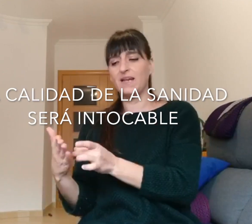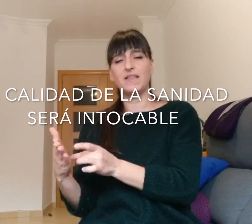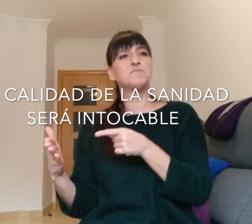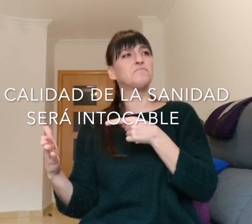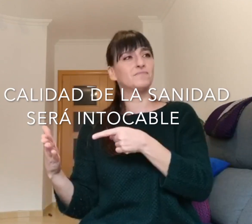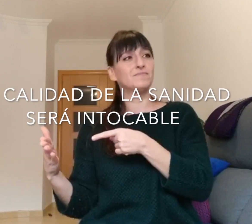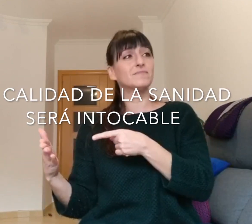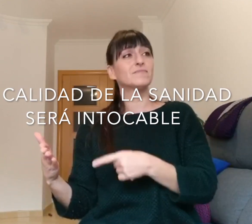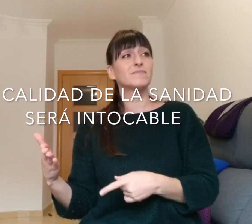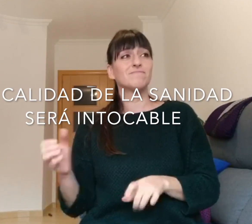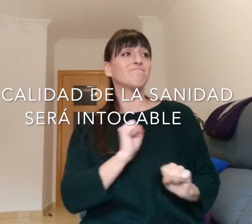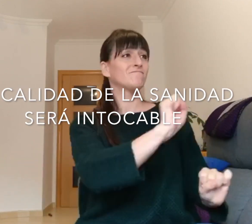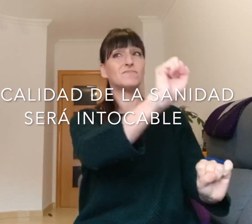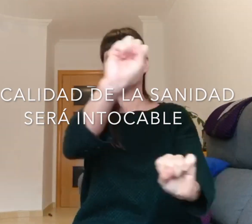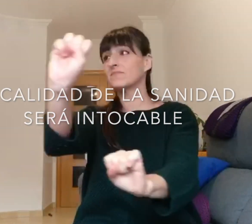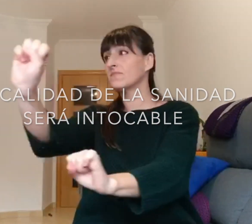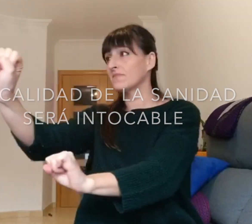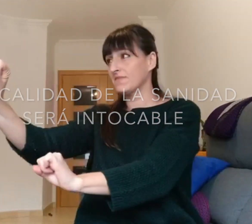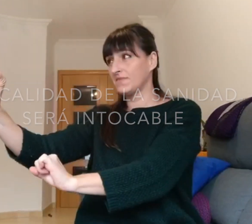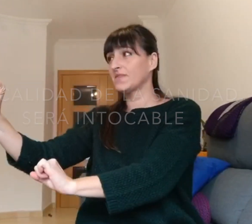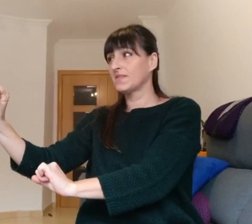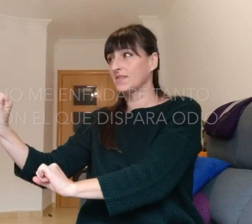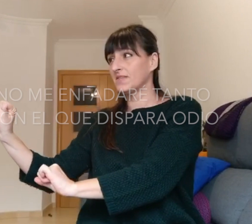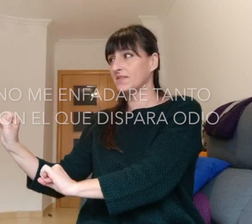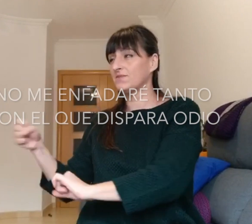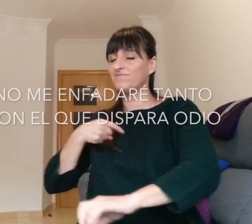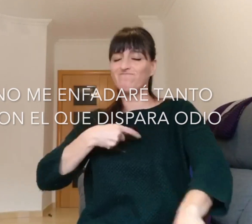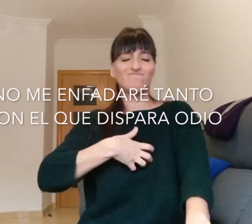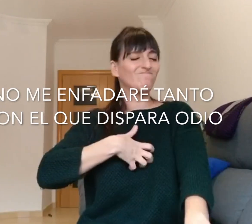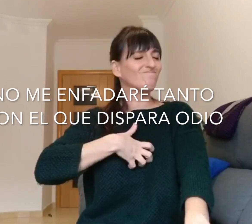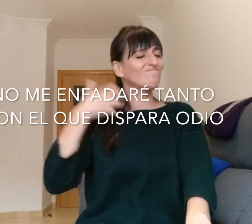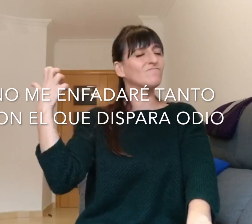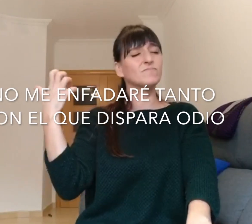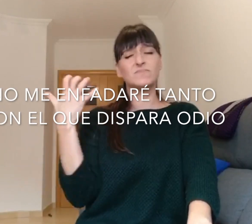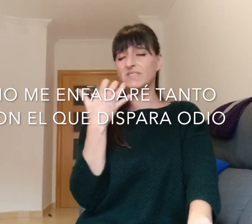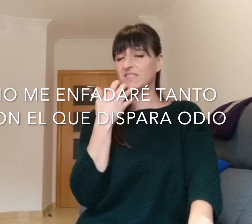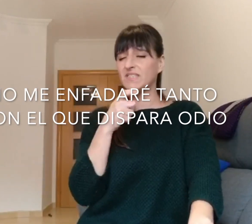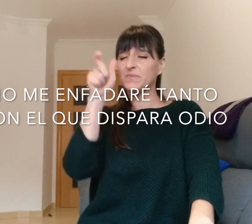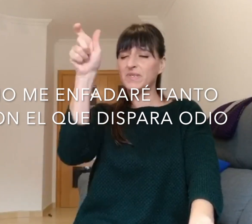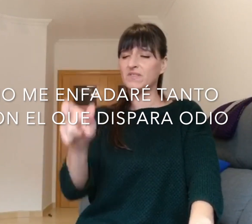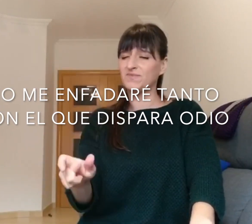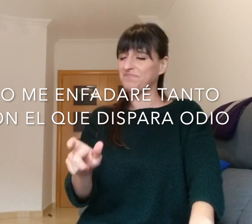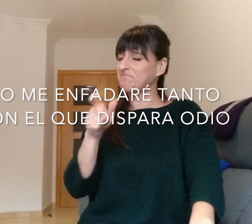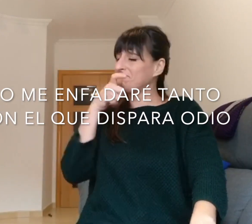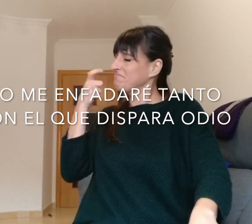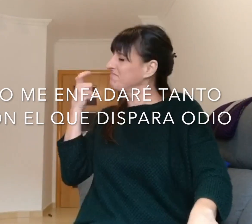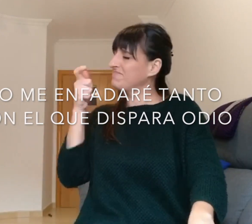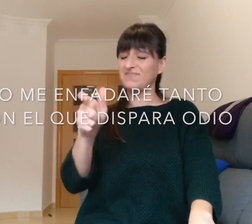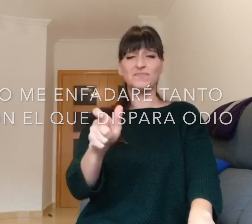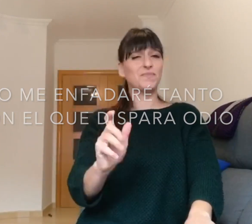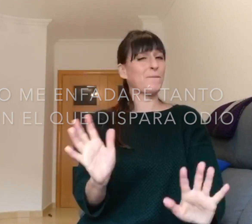sanidad será intocable No me enfadaré tanto con el que dispara odio